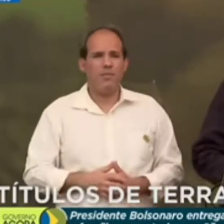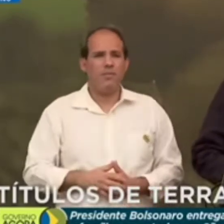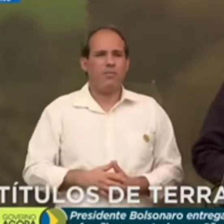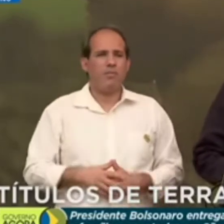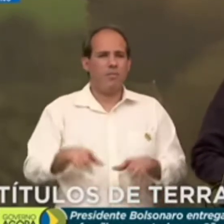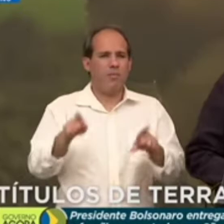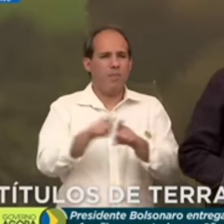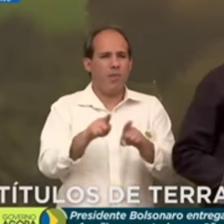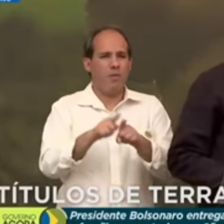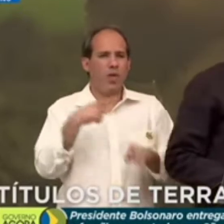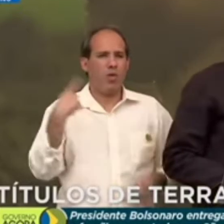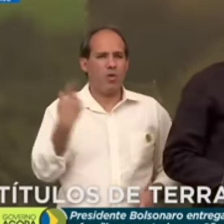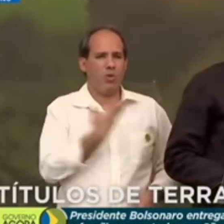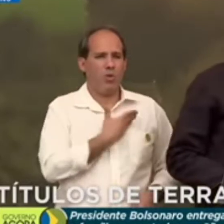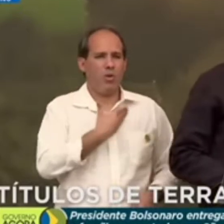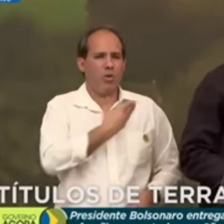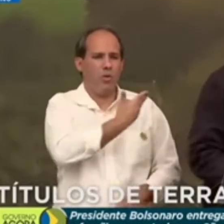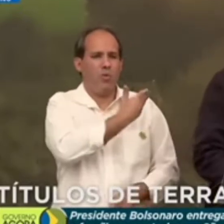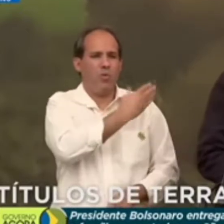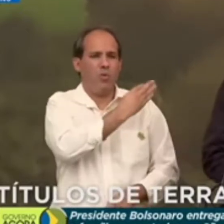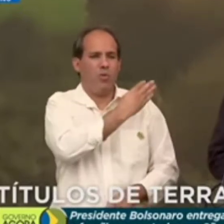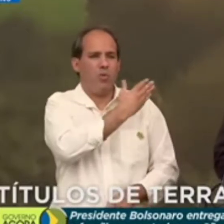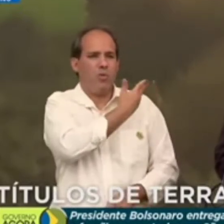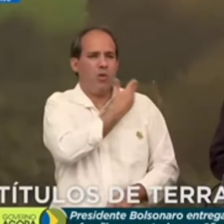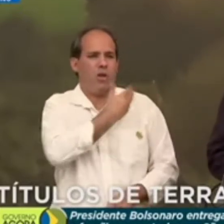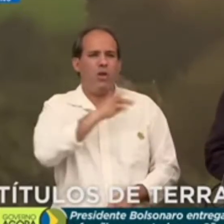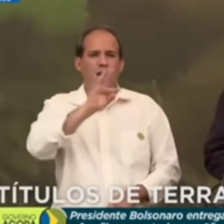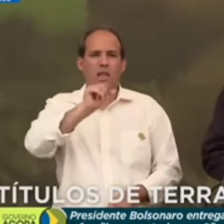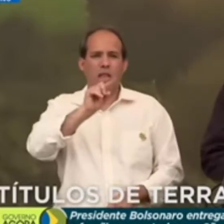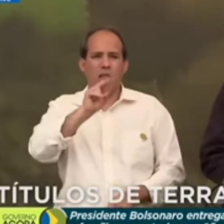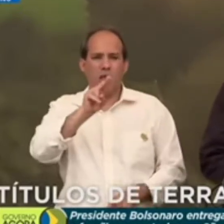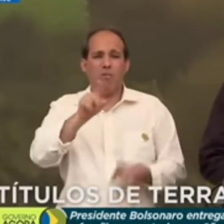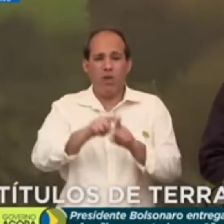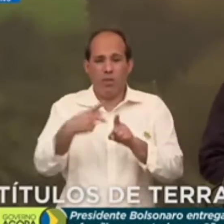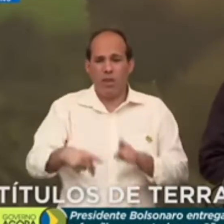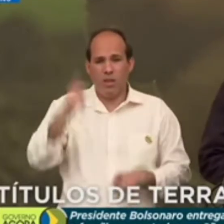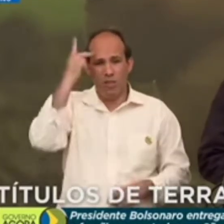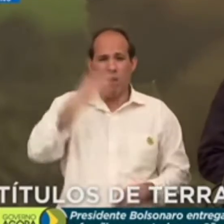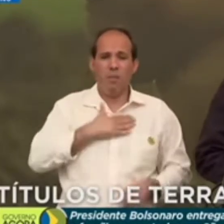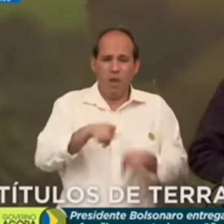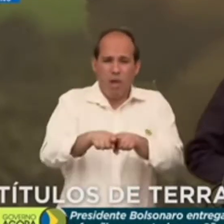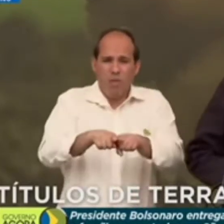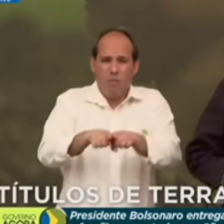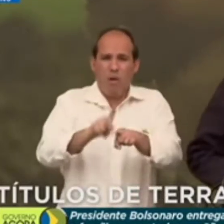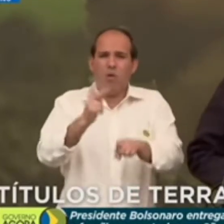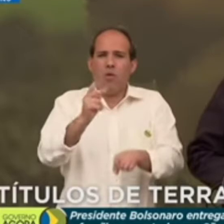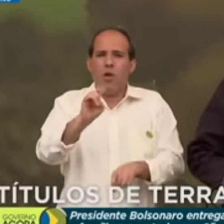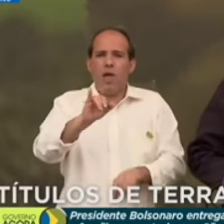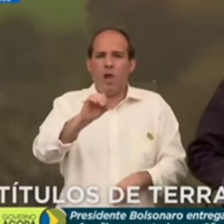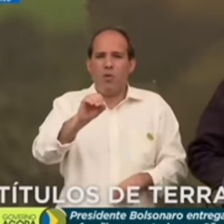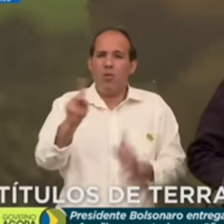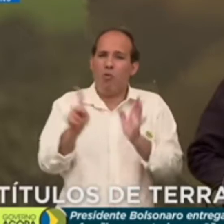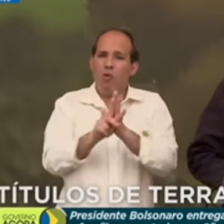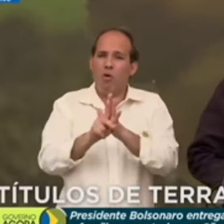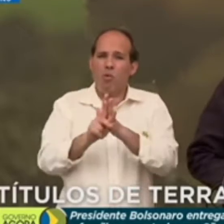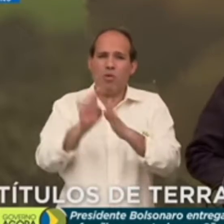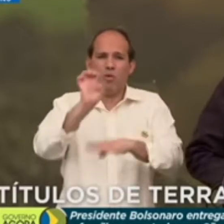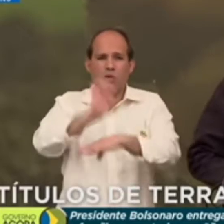O nosso, Clonel Tadeu, também de São Paulo. E o meu irmão, Hélio Lopes, do Rio de Janeiro.